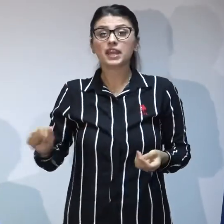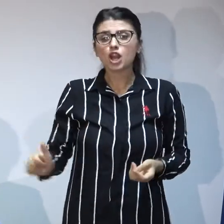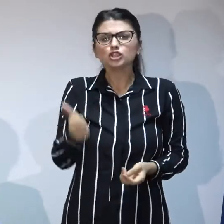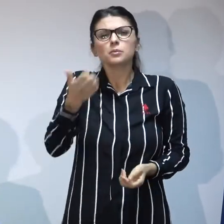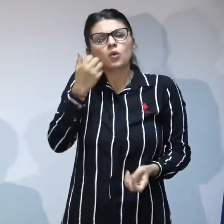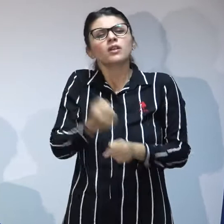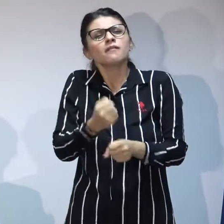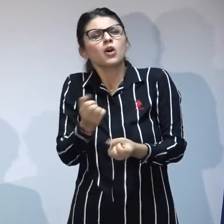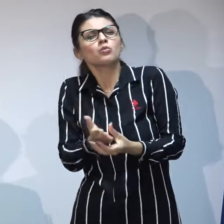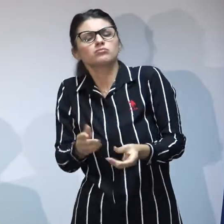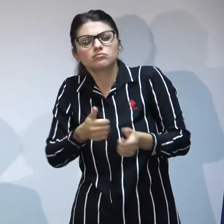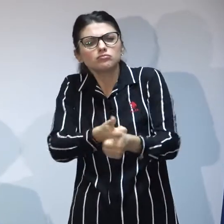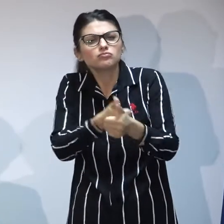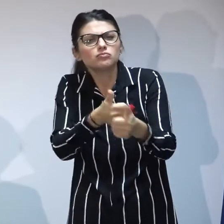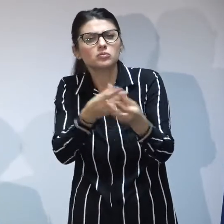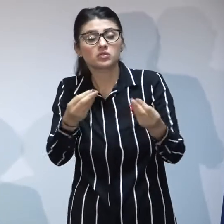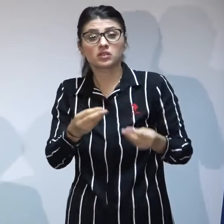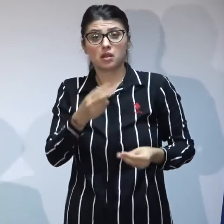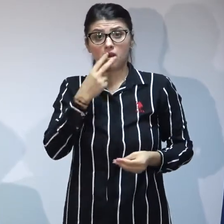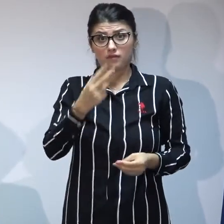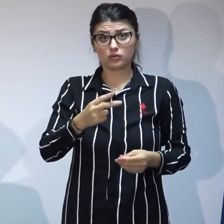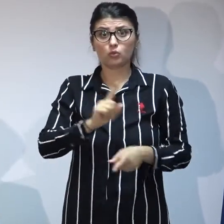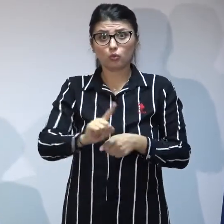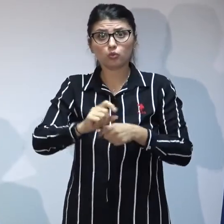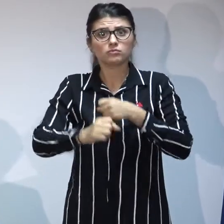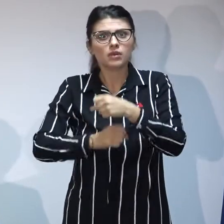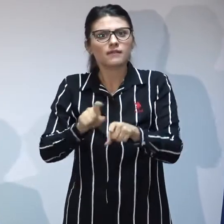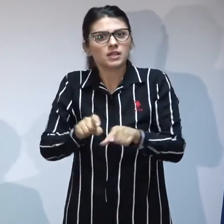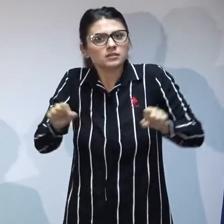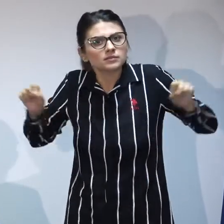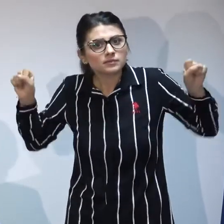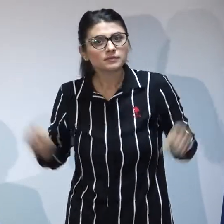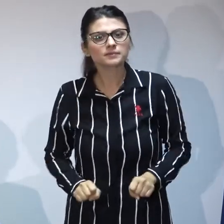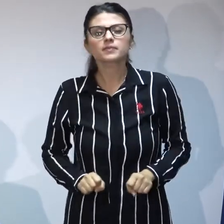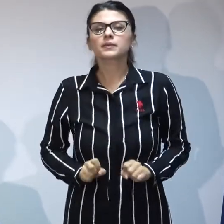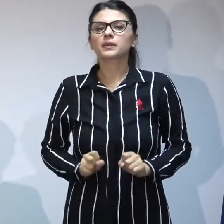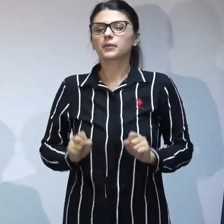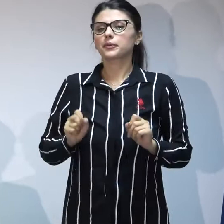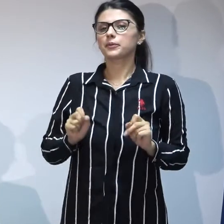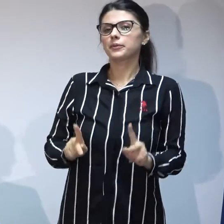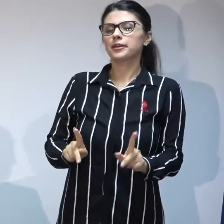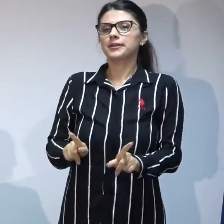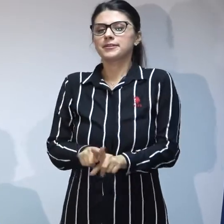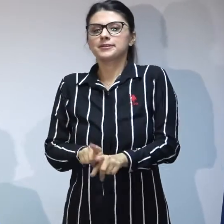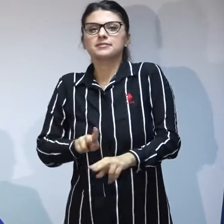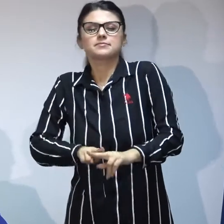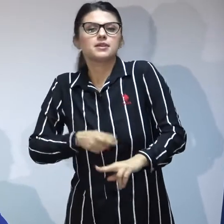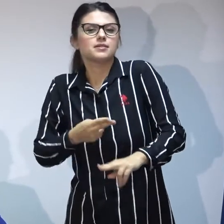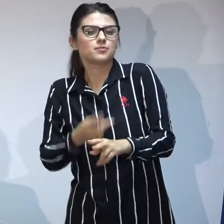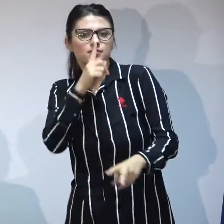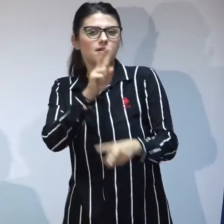puțin și pe măsură ce au văzut că lucrurile devin serioase au început să se aplece cu mai multă atenție asupra